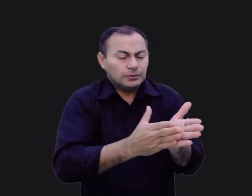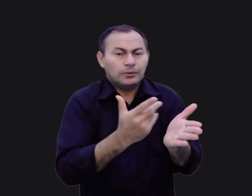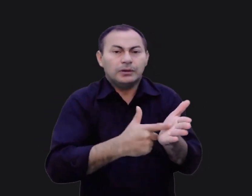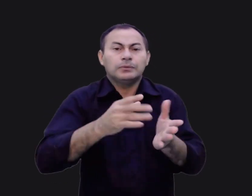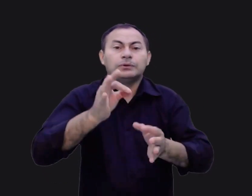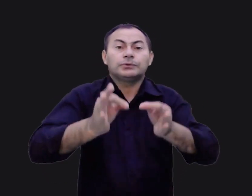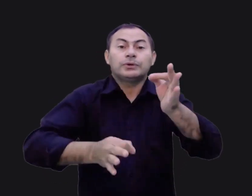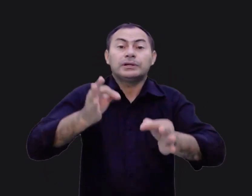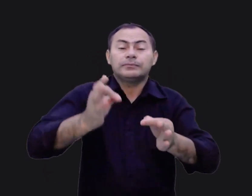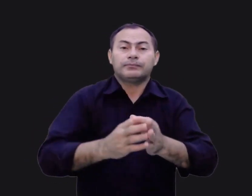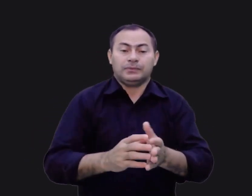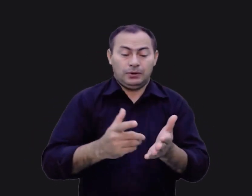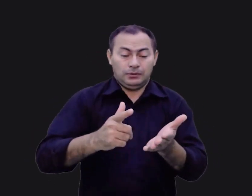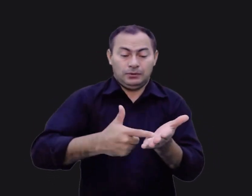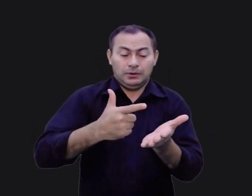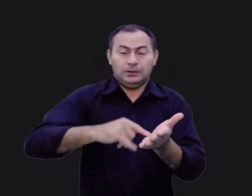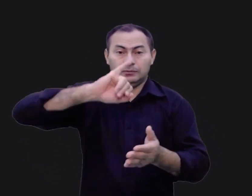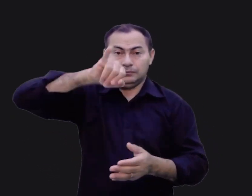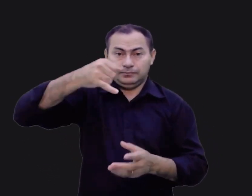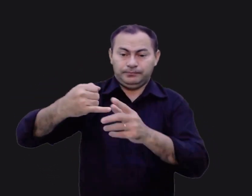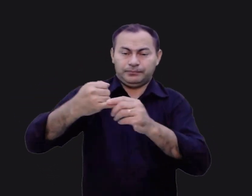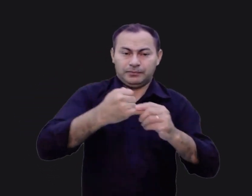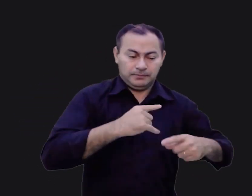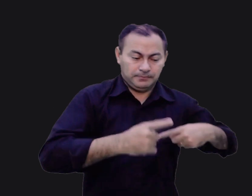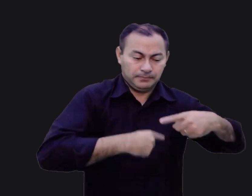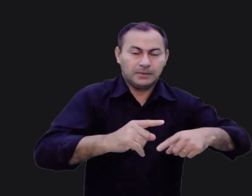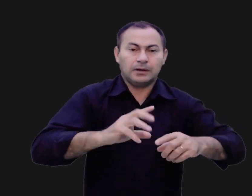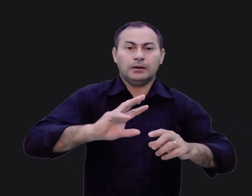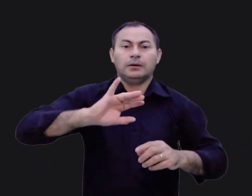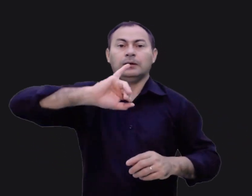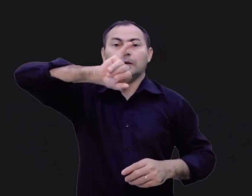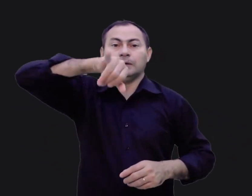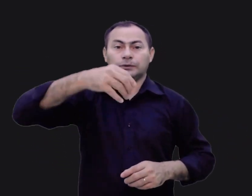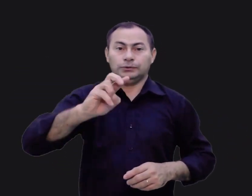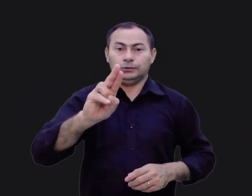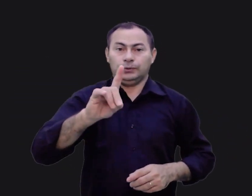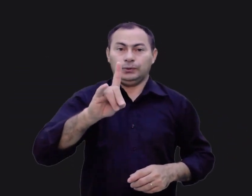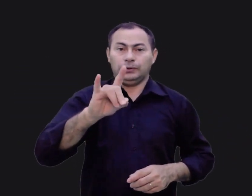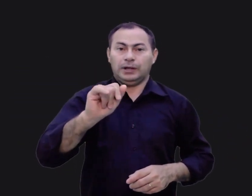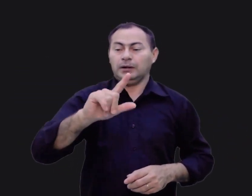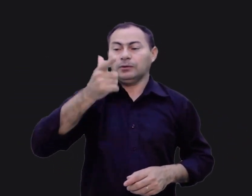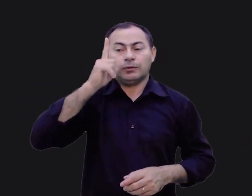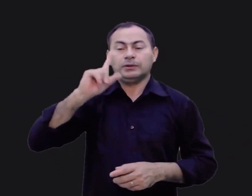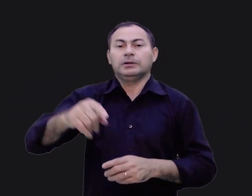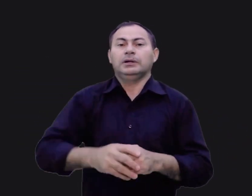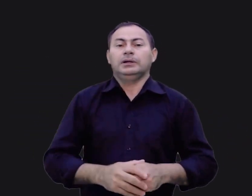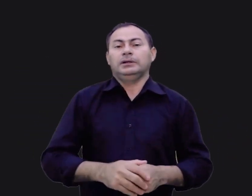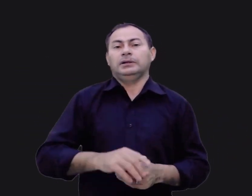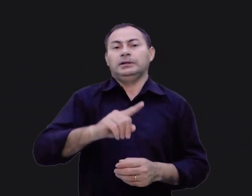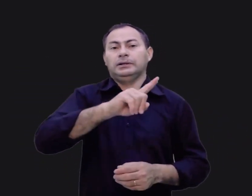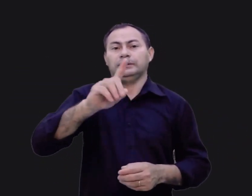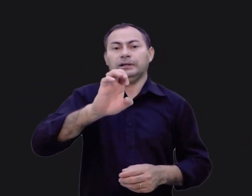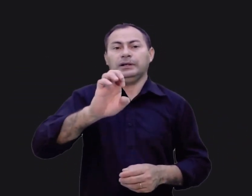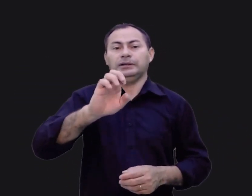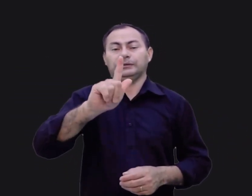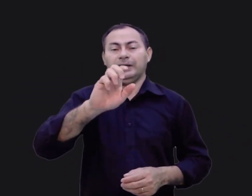Juízes. No livro de Josué nós lemos, os descendentes de Judá não conseguiram expulsar os jebuseus que viviam em Jerusalém.